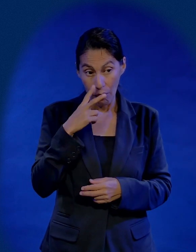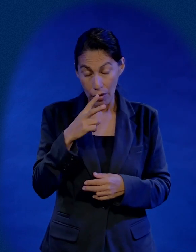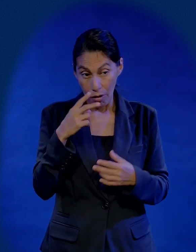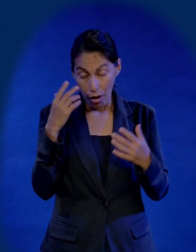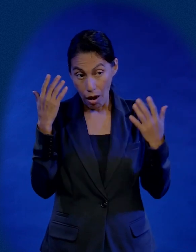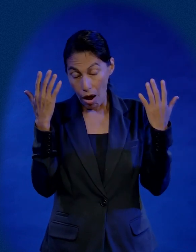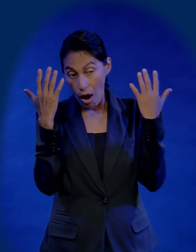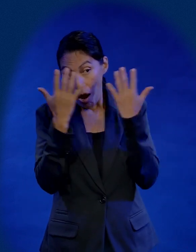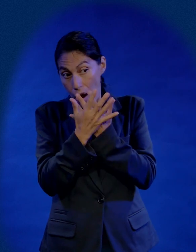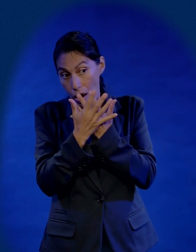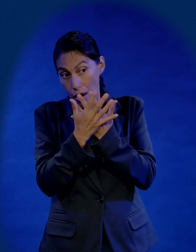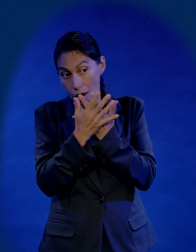mi desde que yo lo vi dije